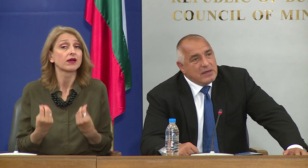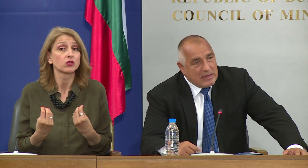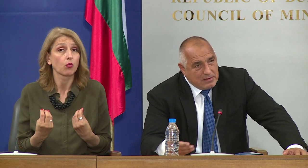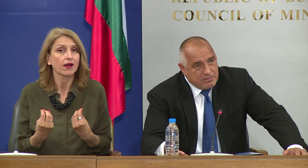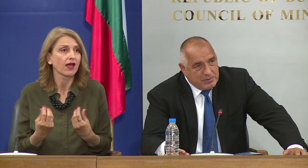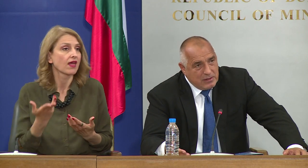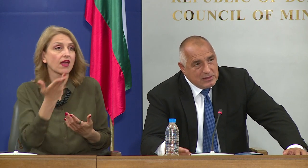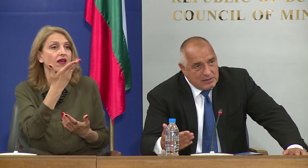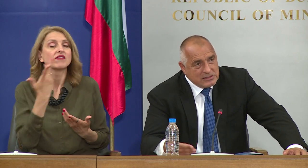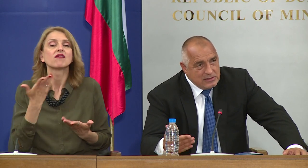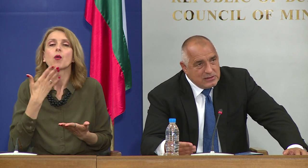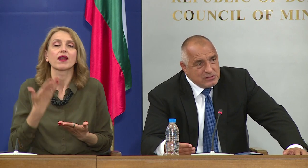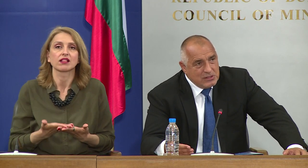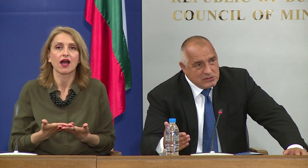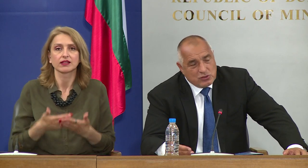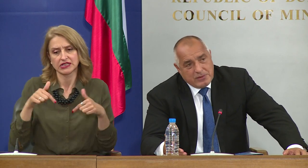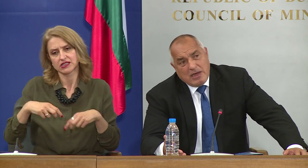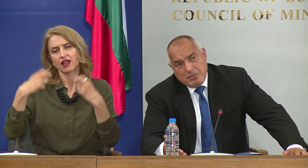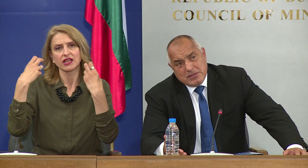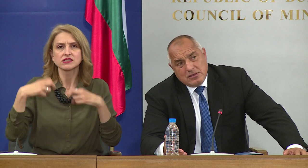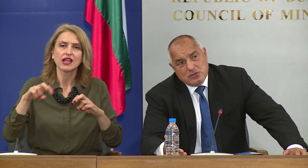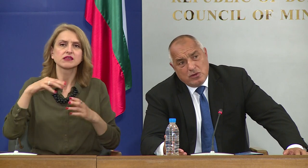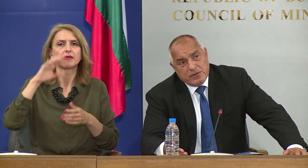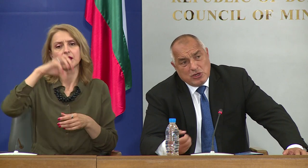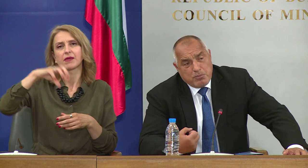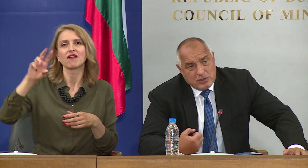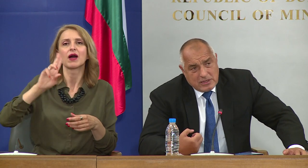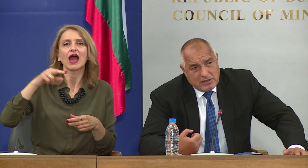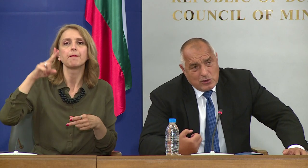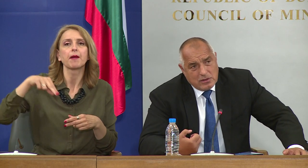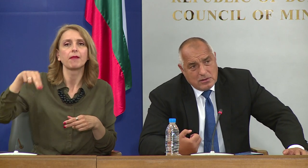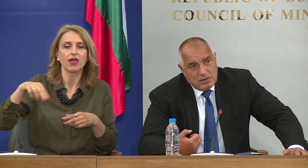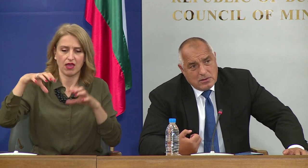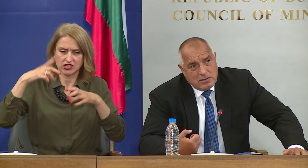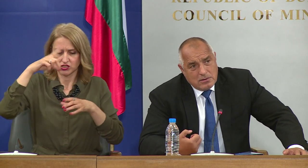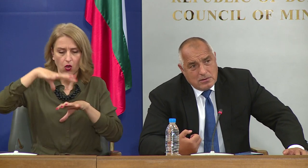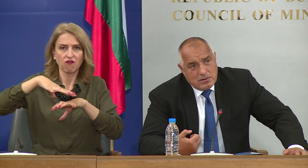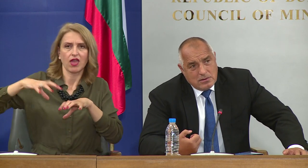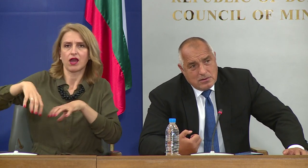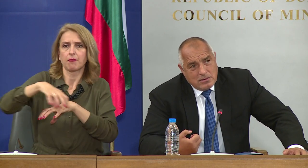Вие как предлагате днес, като излеземе и да сложиме КПП-тата на София? Ще го понесе ли народа?